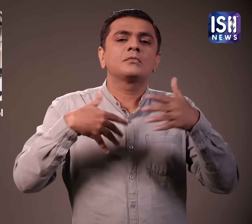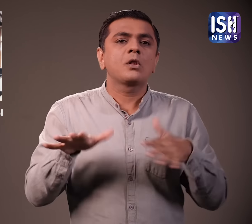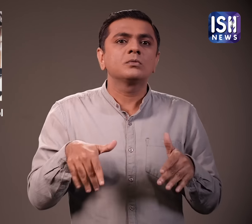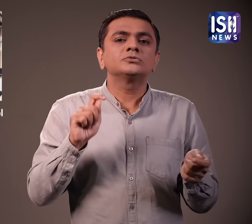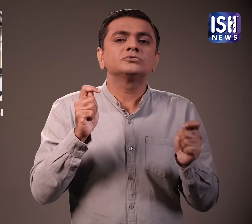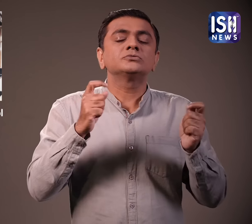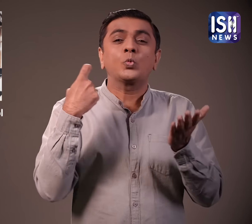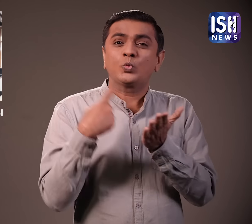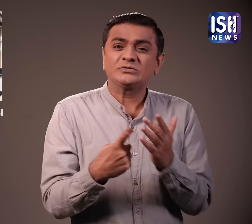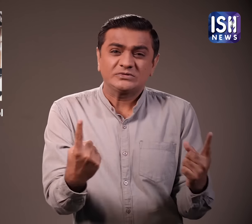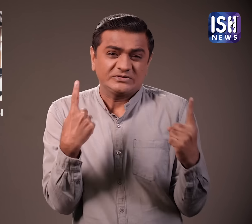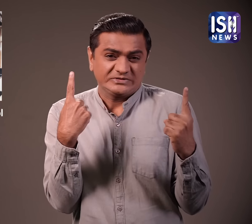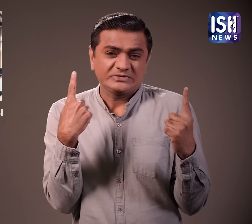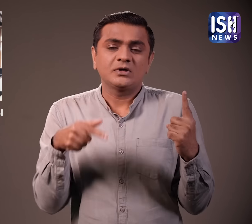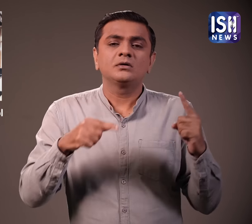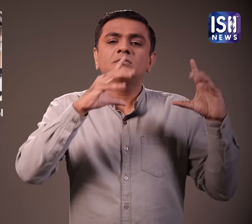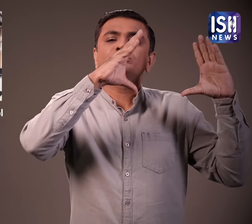और नियम में धीरे धीरे बदलाफ किये जा रहे है